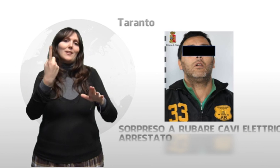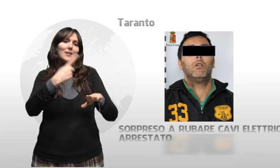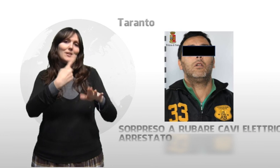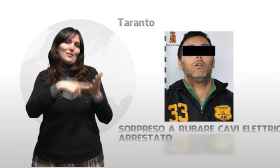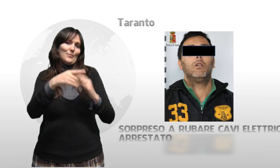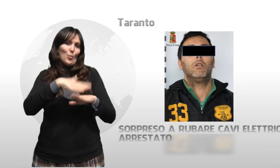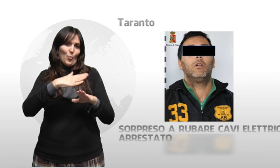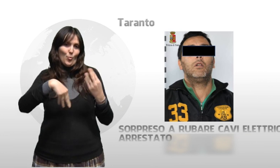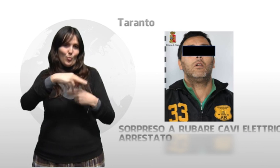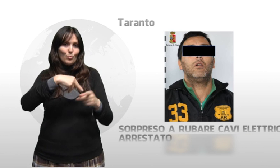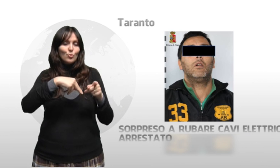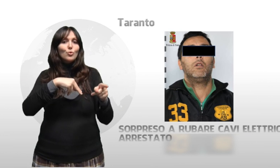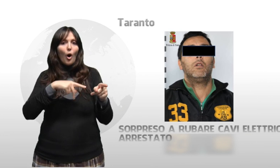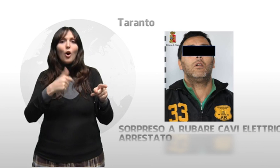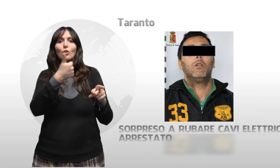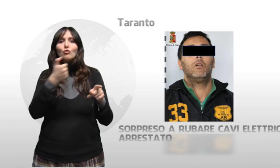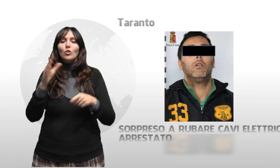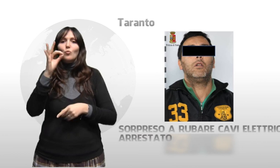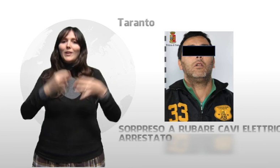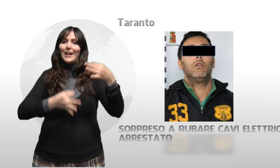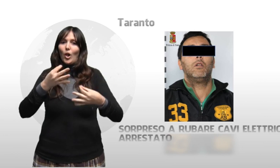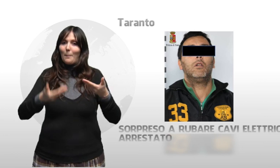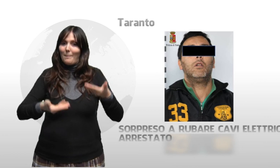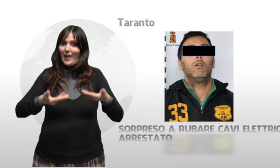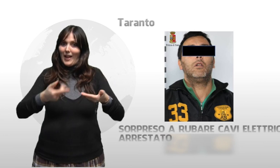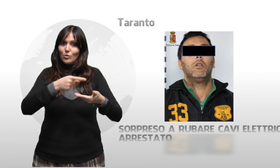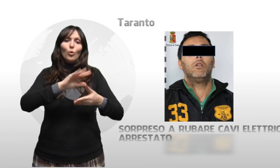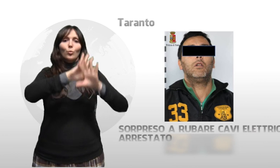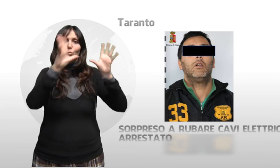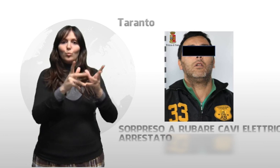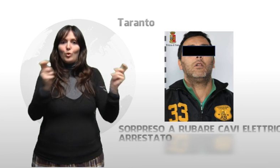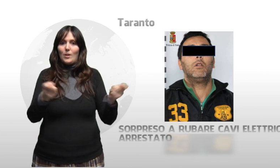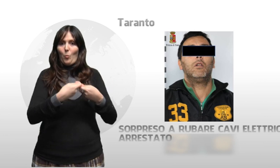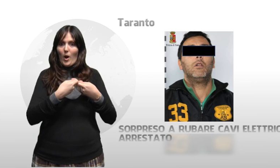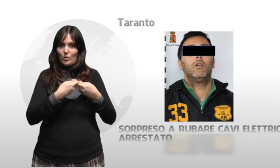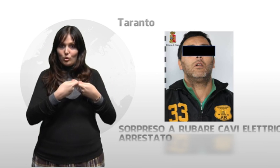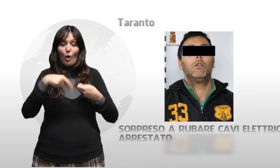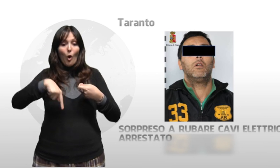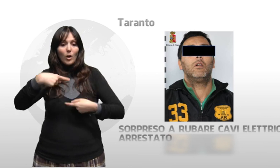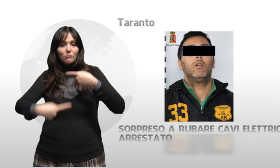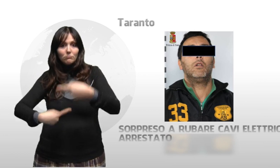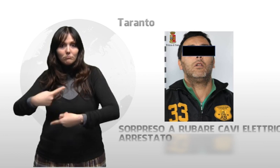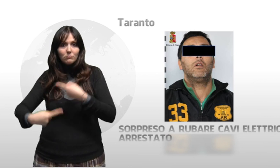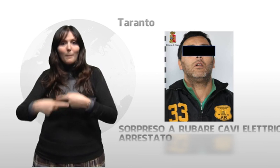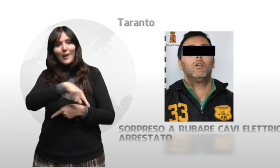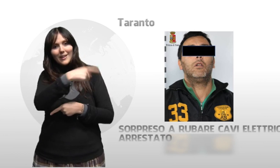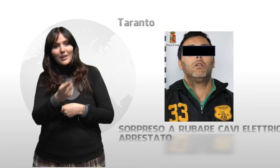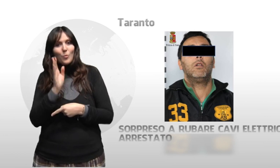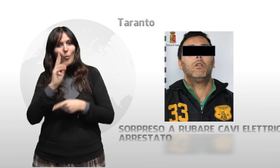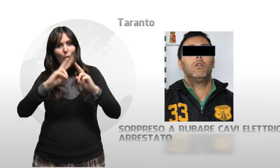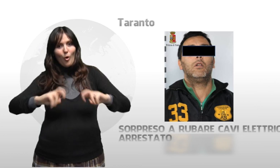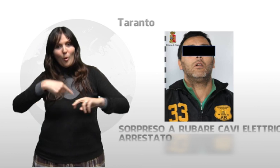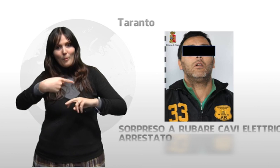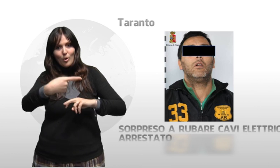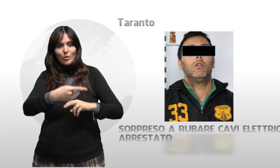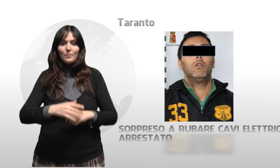riutilizzo per un peso complessivo di circa 150 kg sono stati posti sotto sequestro. In corso le ricerche